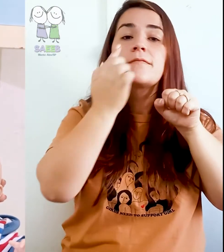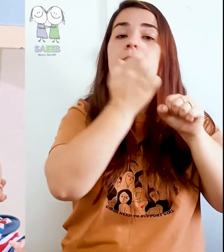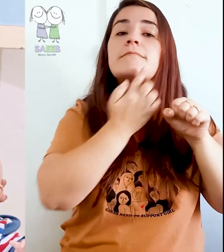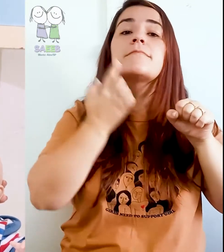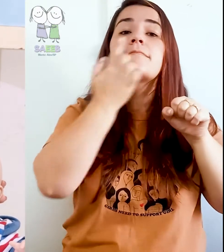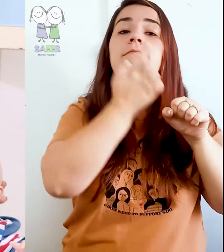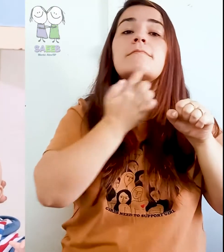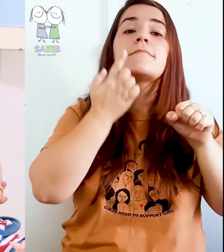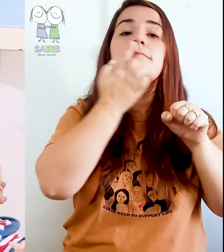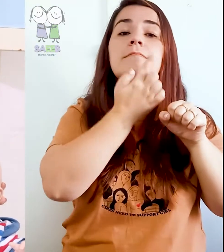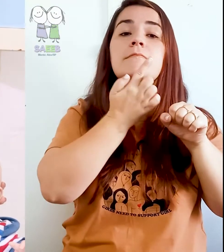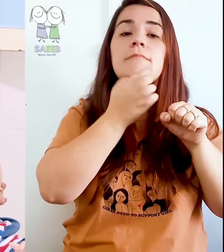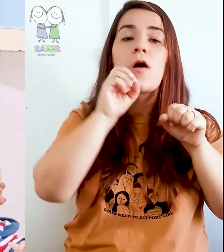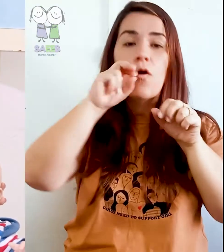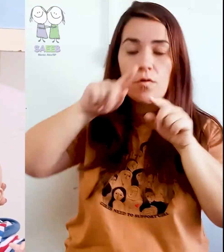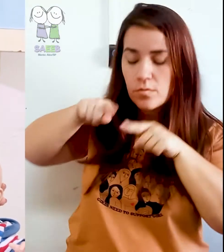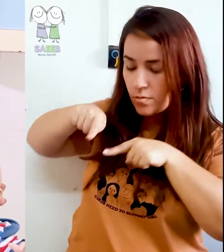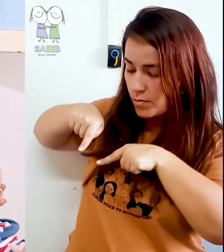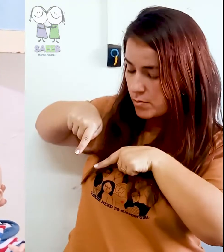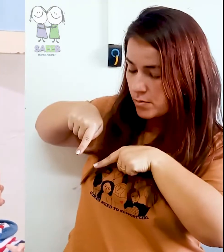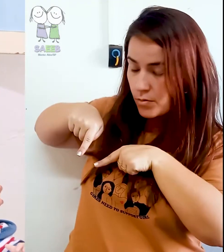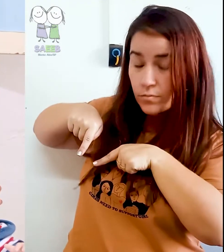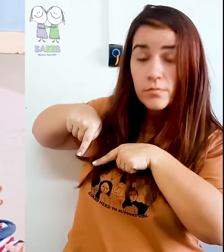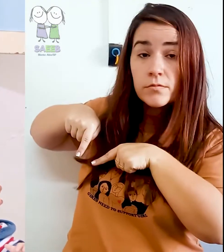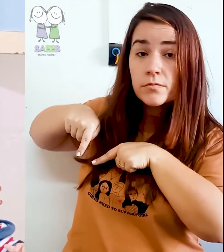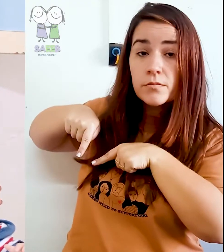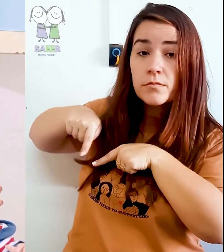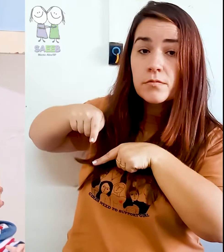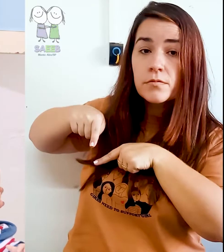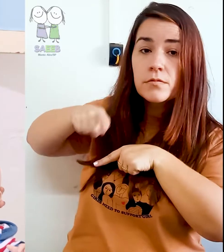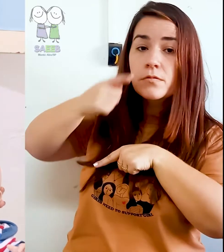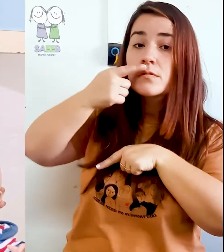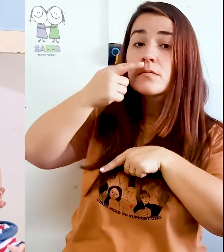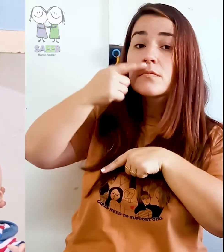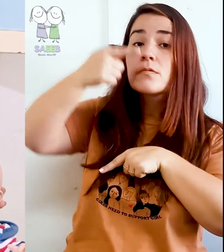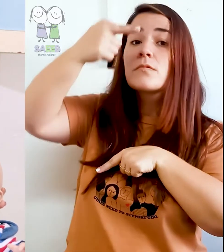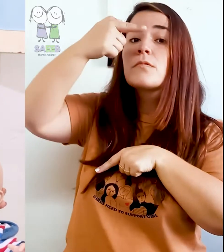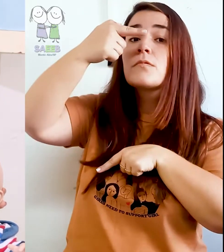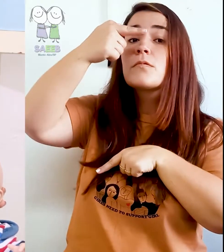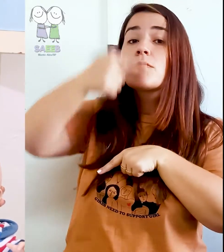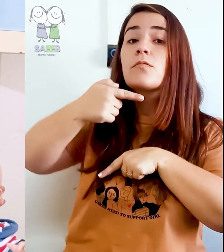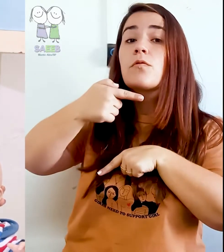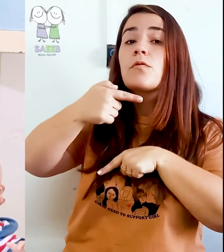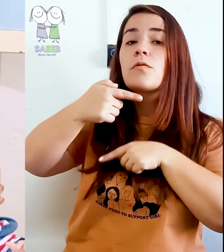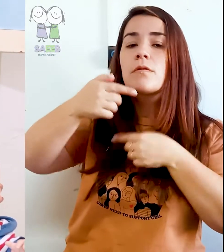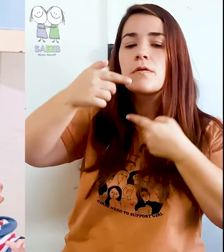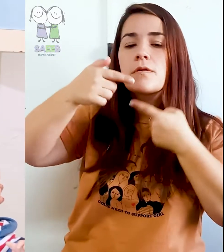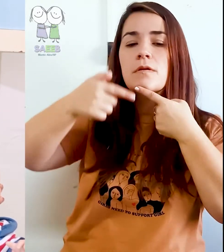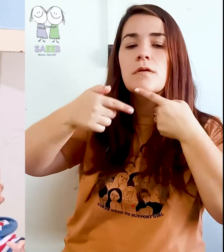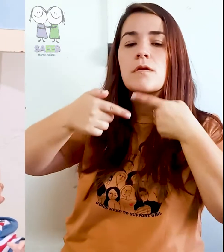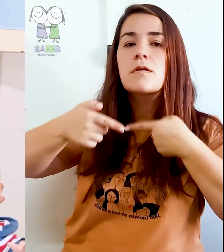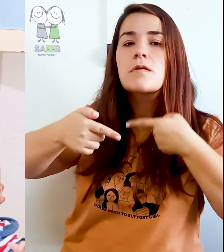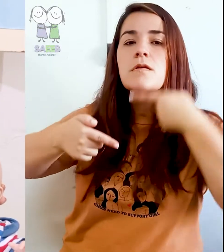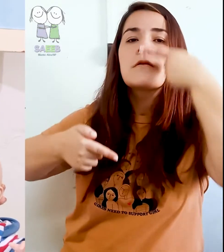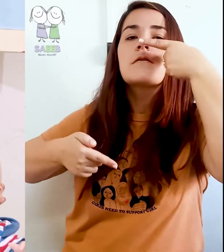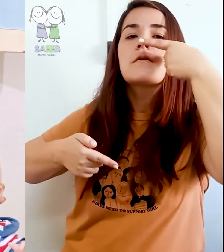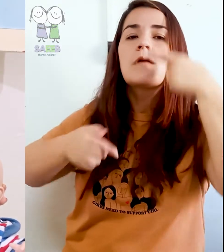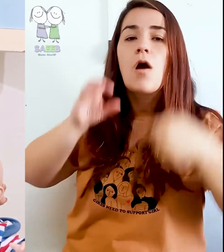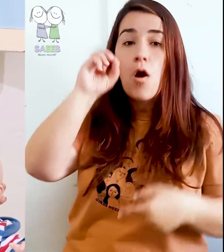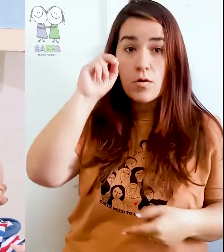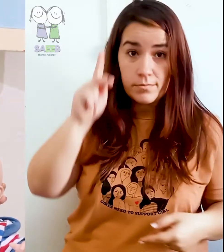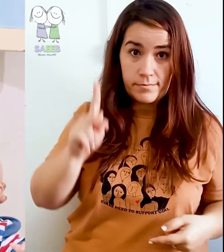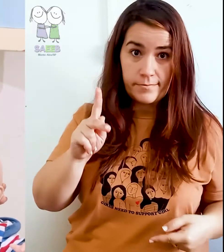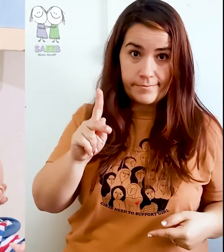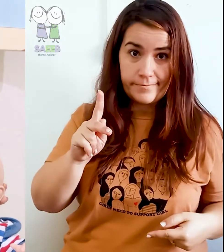baixo, circulando todo o lábio. No lábio inferior, o movimento é ao contrário. De baixo pra cima, pra gente fechar a